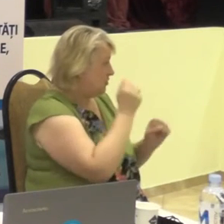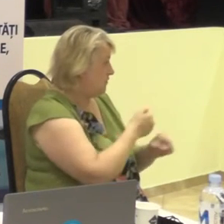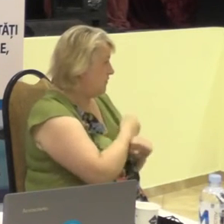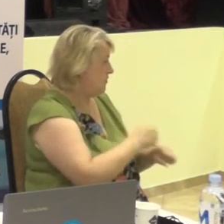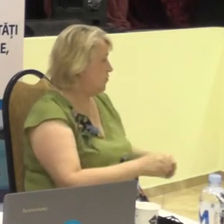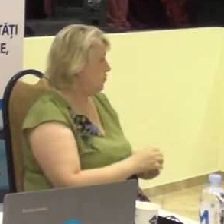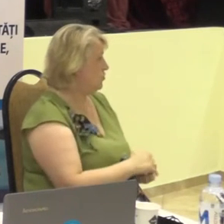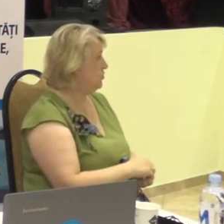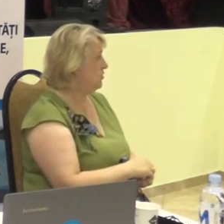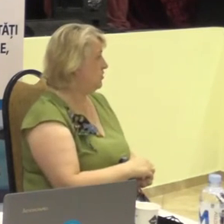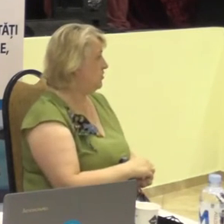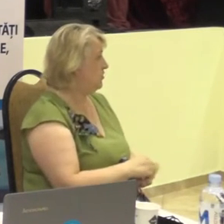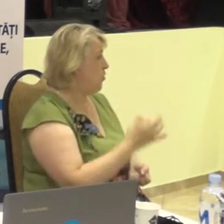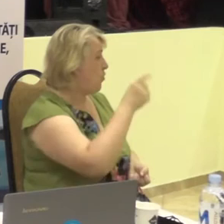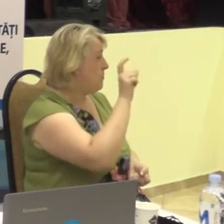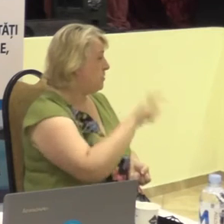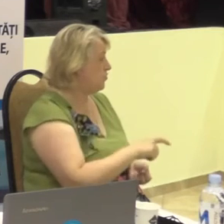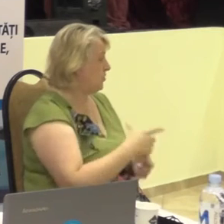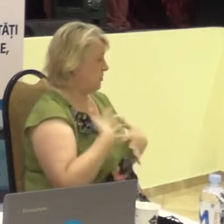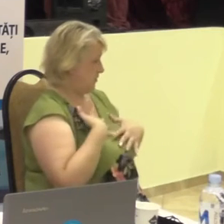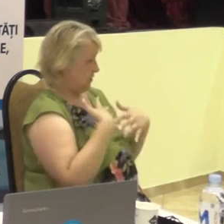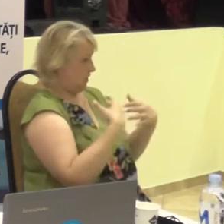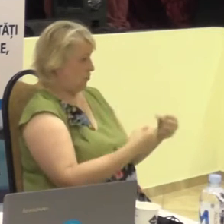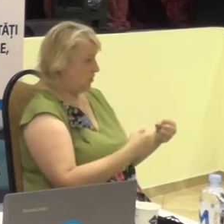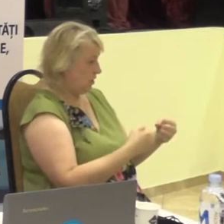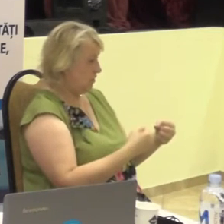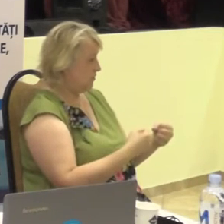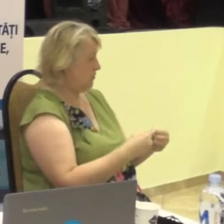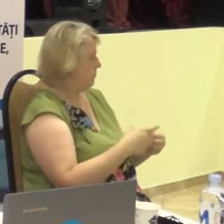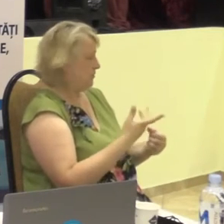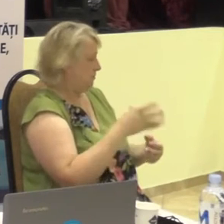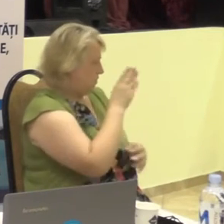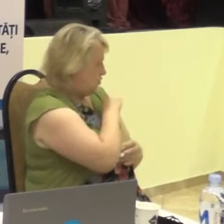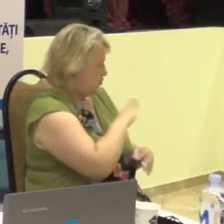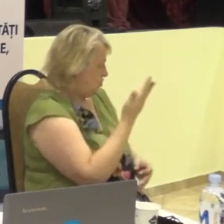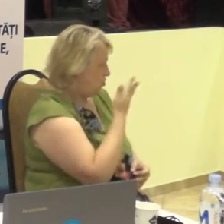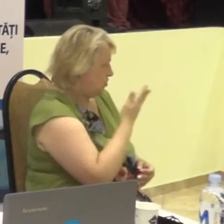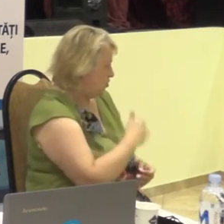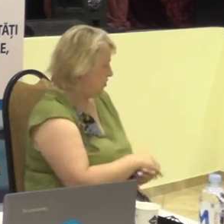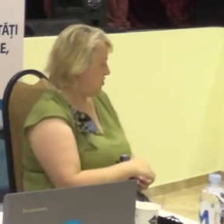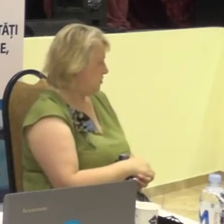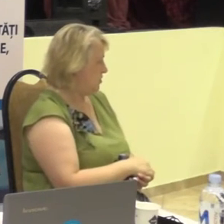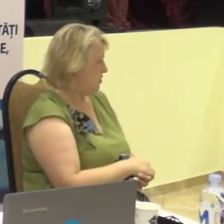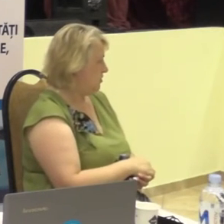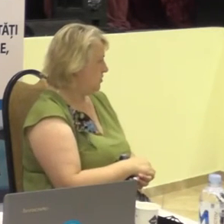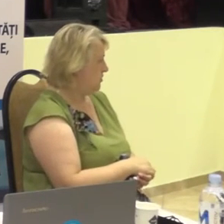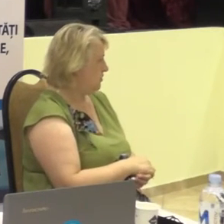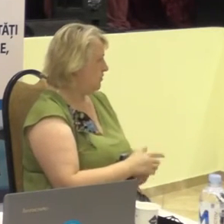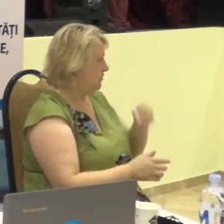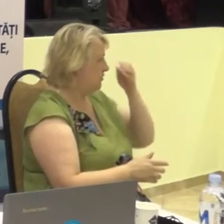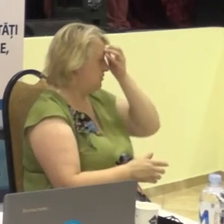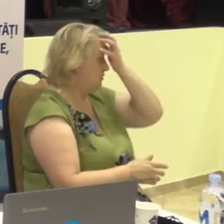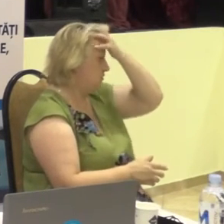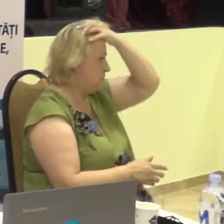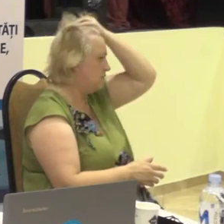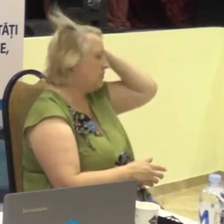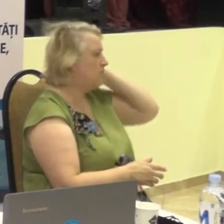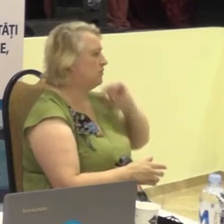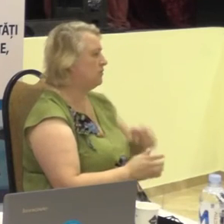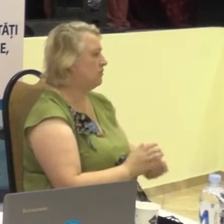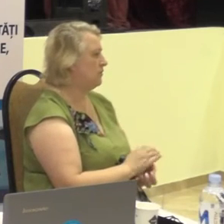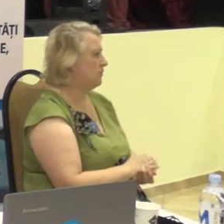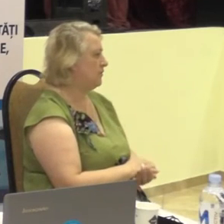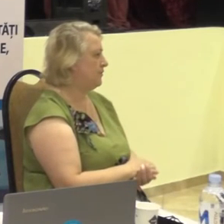O persoană sănătoasă și nu reușește să recepționeze